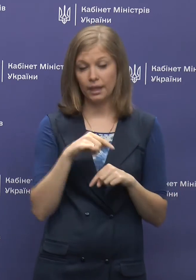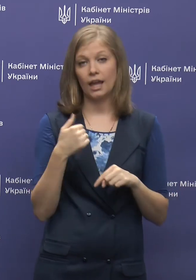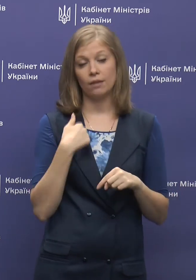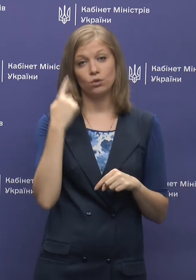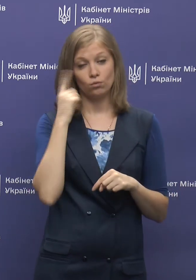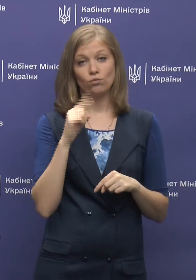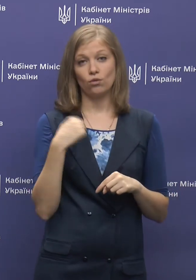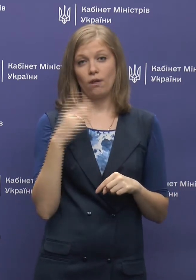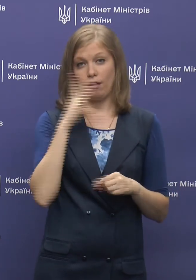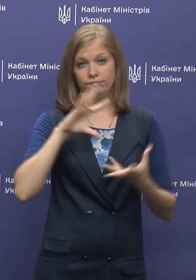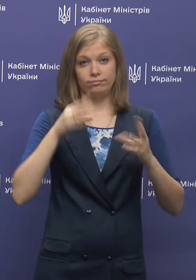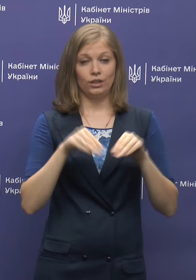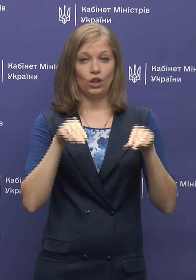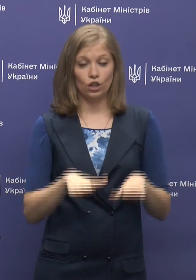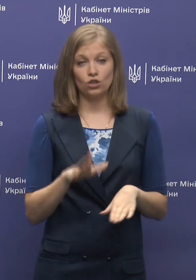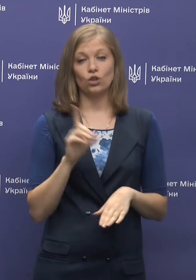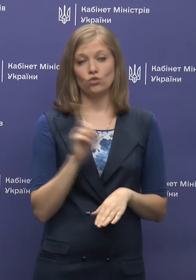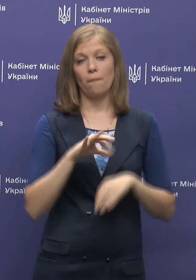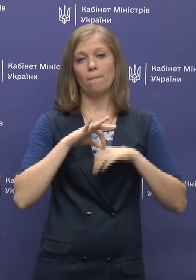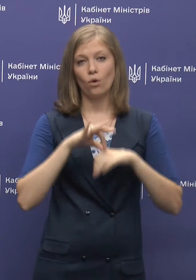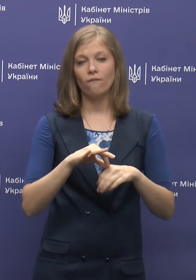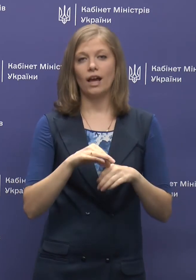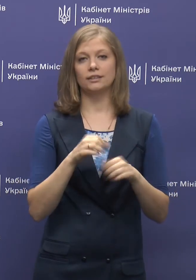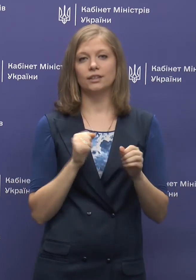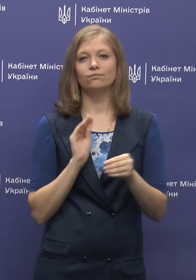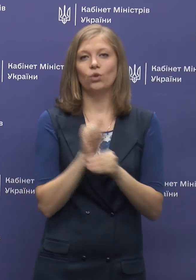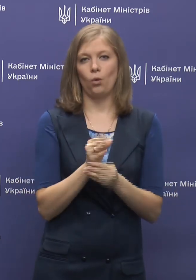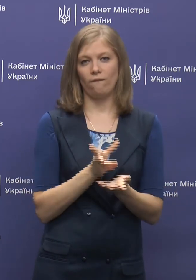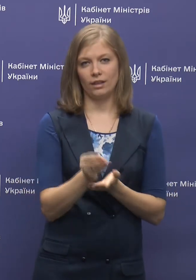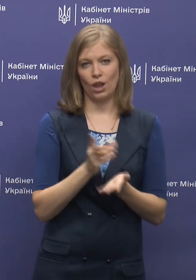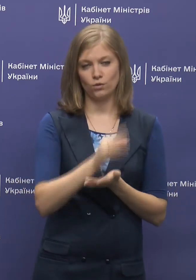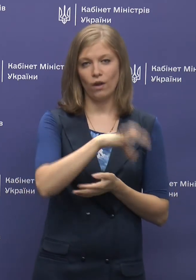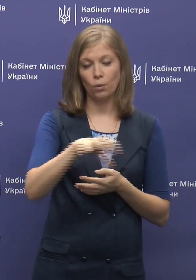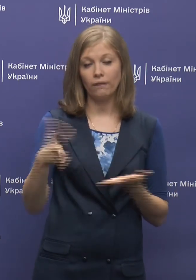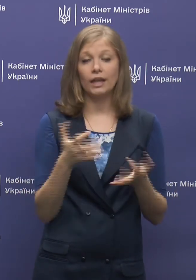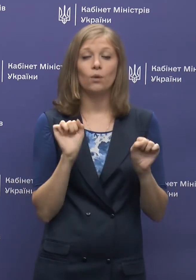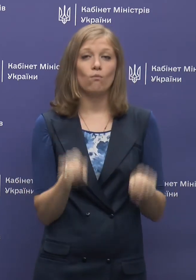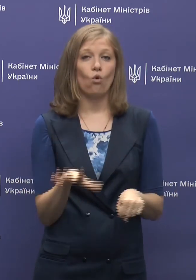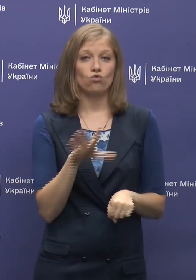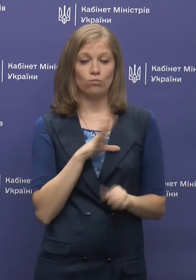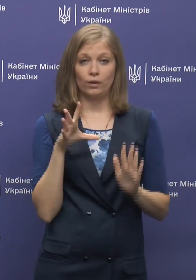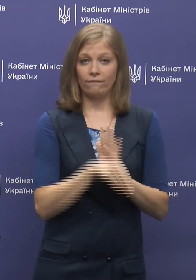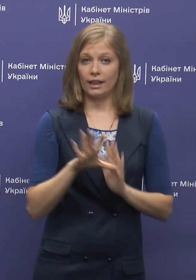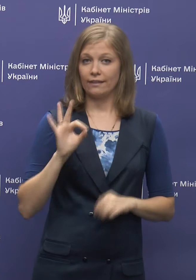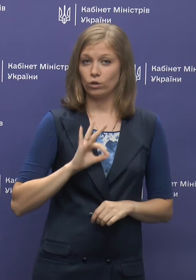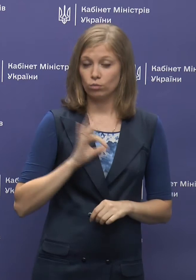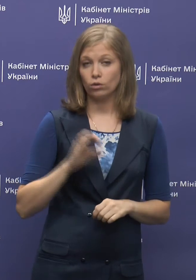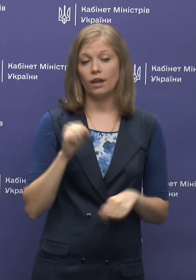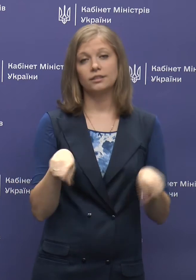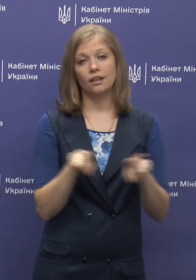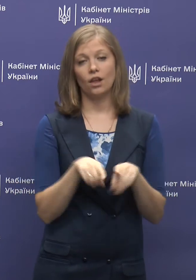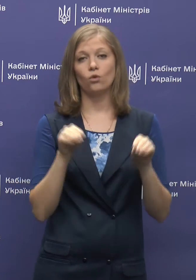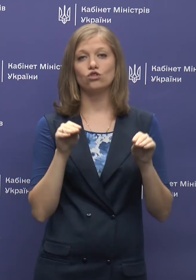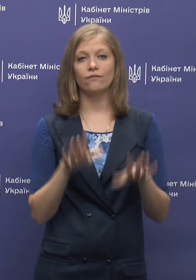що ми все-таки вийдемо на рішення для того, щоб провести дофінансування об'єктів, які можуть бути введені в експлуатацію, а також